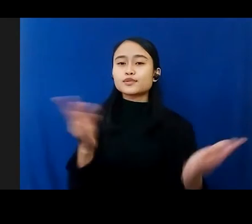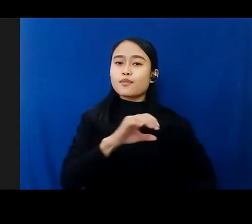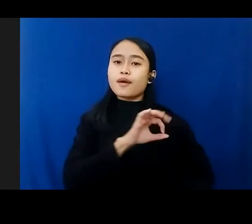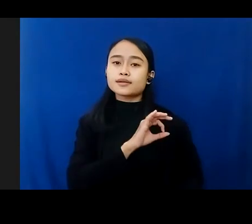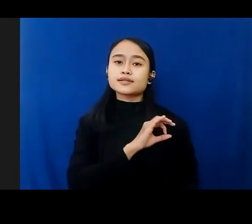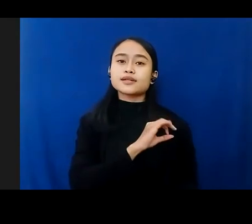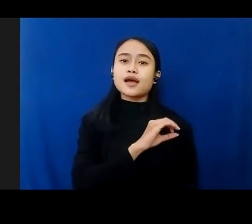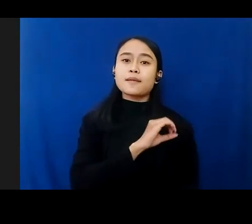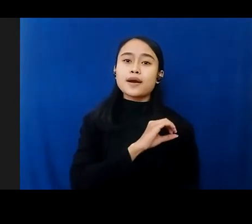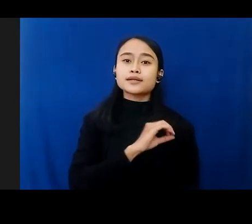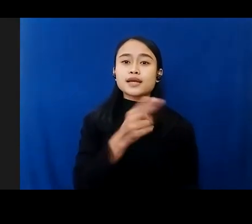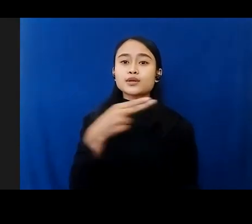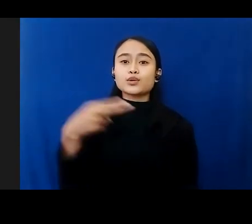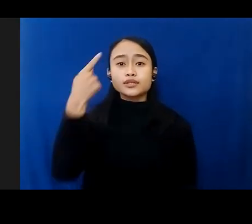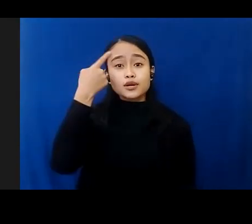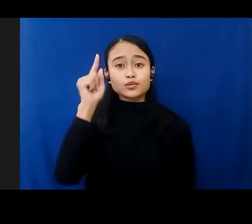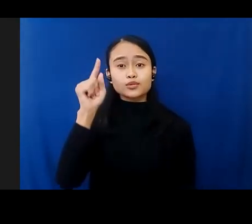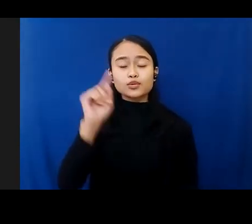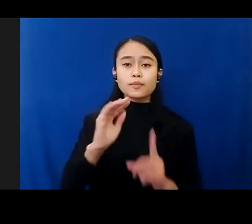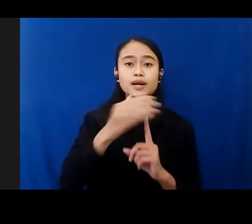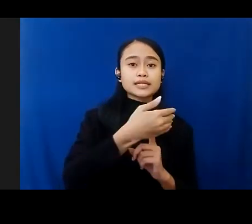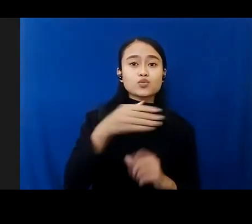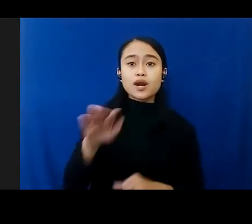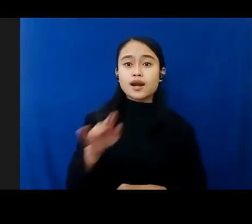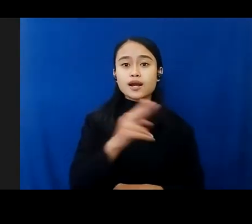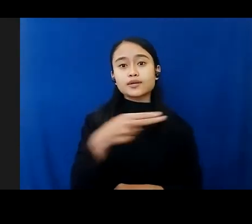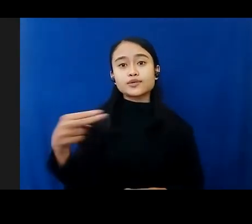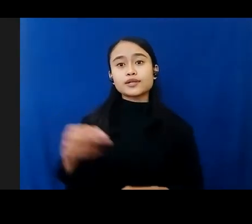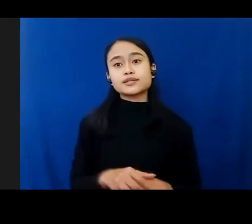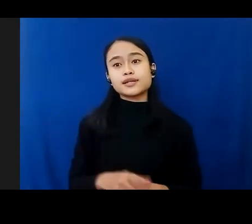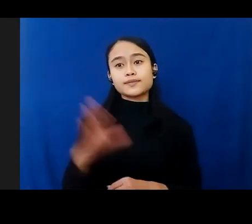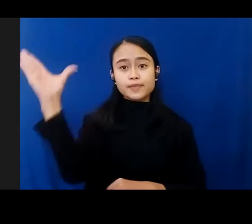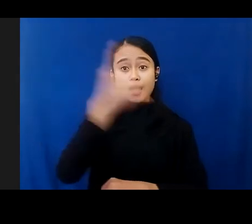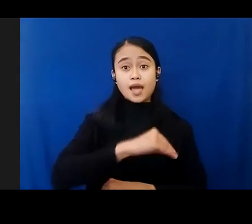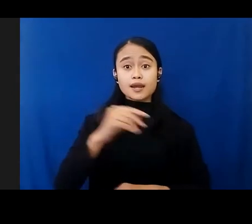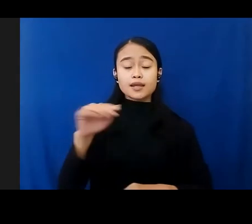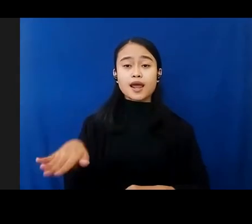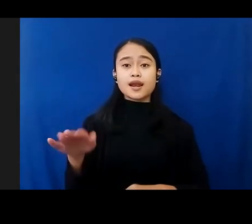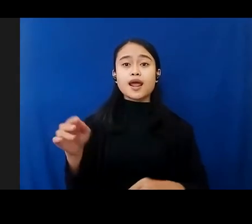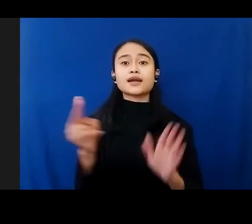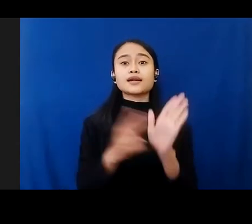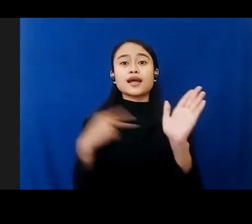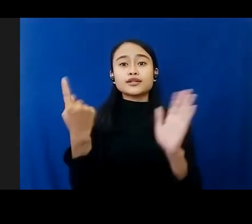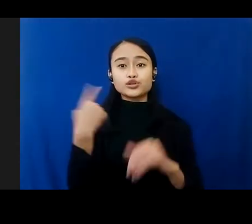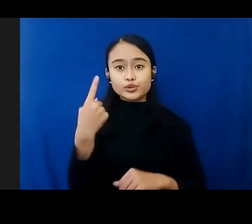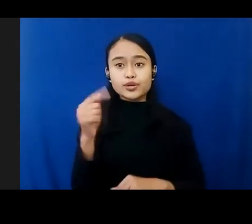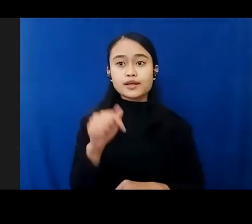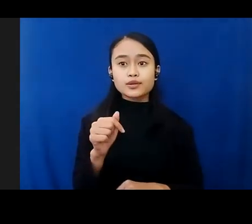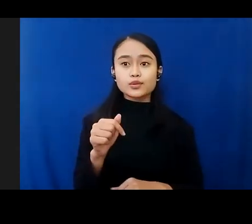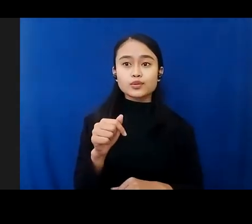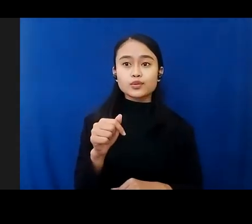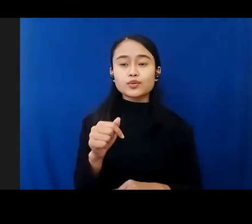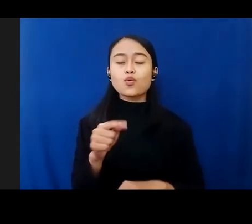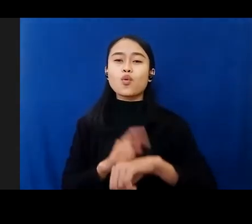kesejahteraan perlindungan anak Indonesia. Hari Anak Nasional merupakan momentum untuk menyadarkan dan